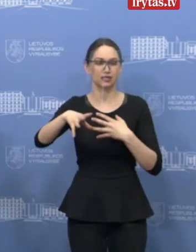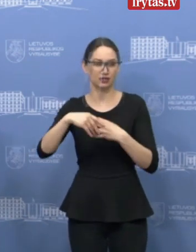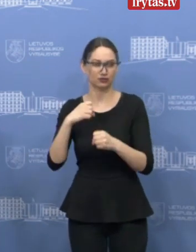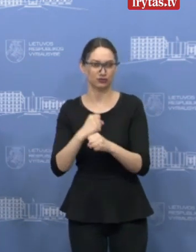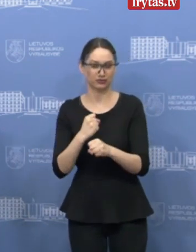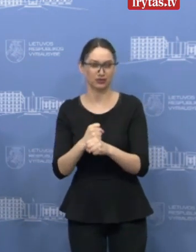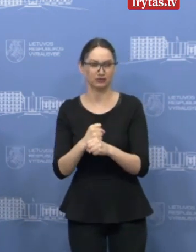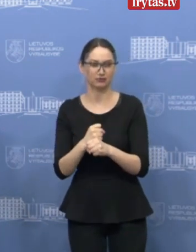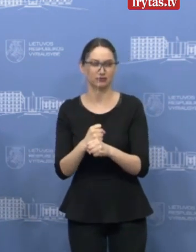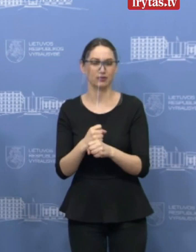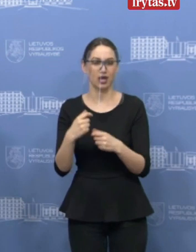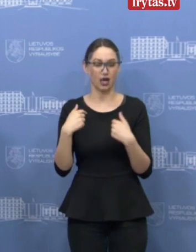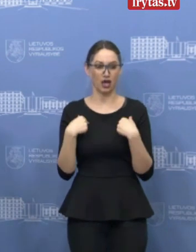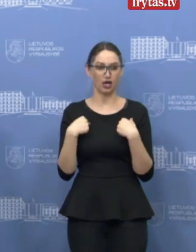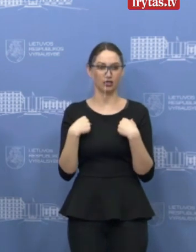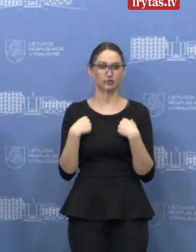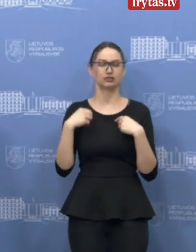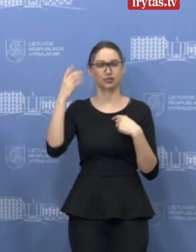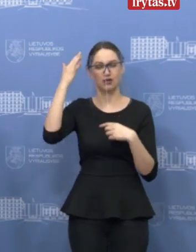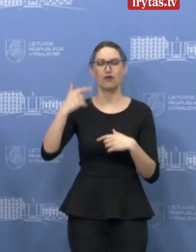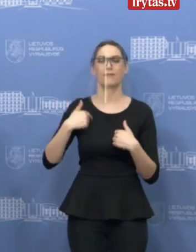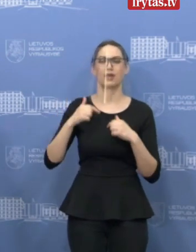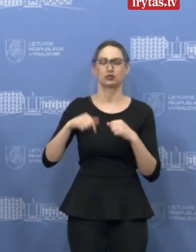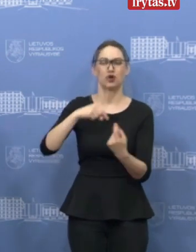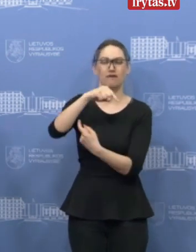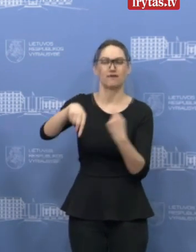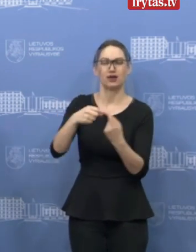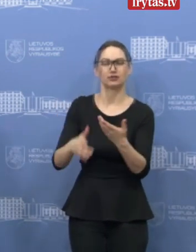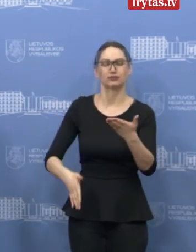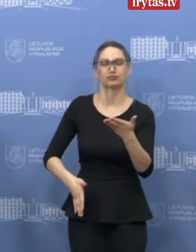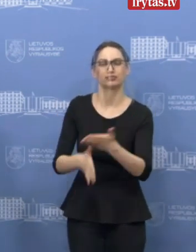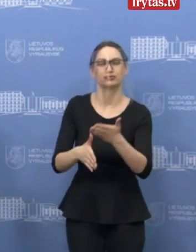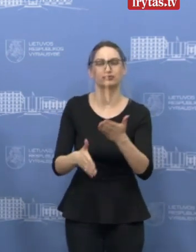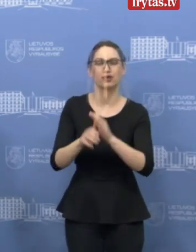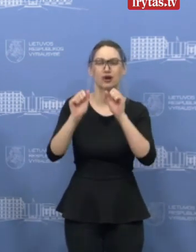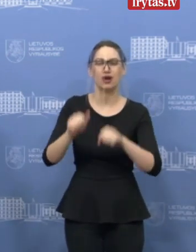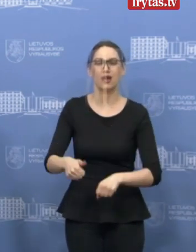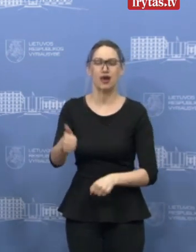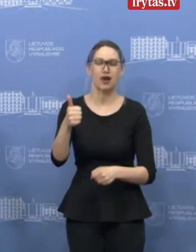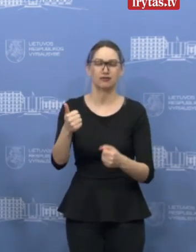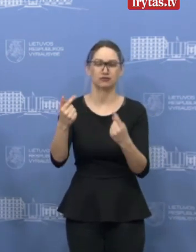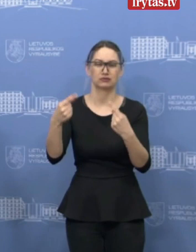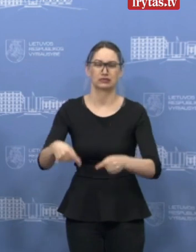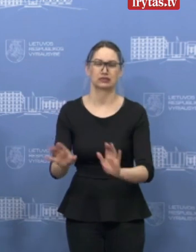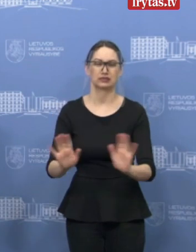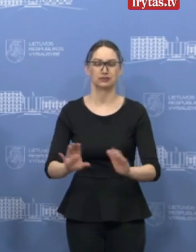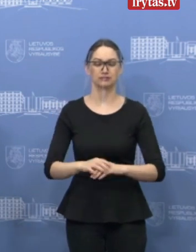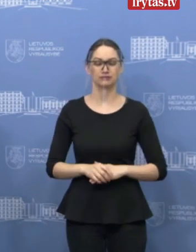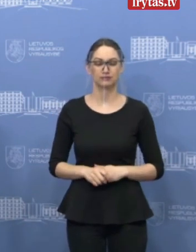bent jau iš savo pusės sukursime visas galimybės verslui, kaip įmanoma, labiau sušvelinti šias negimas pasakymis.